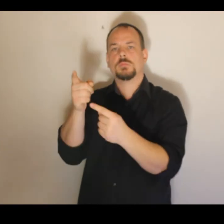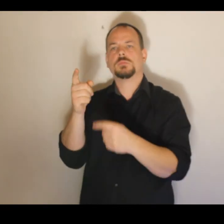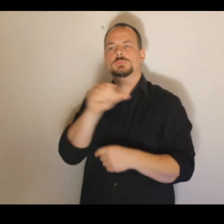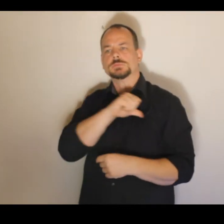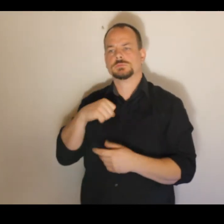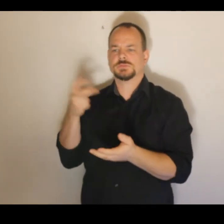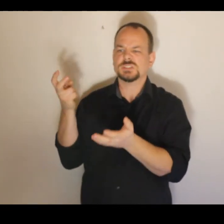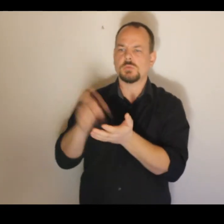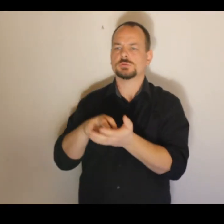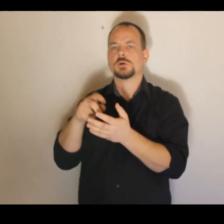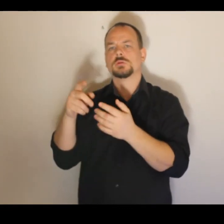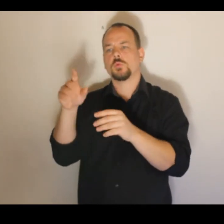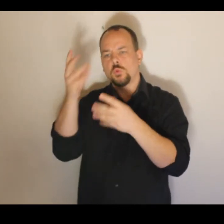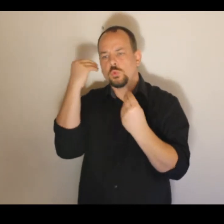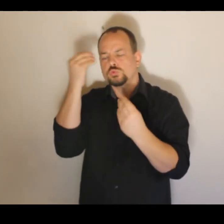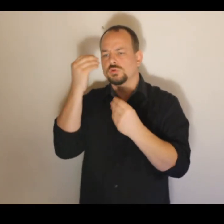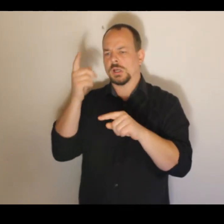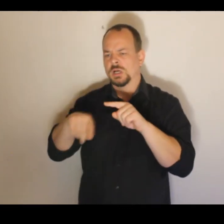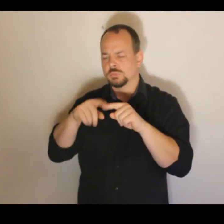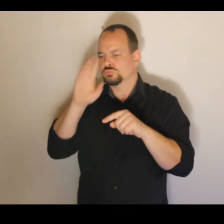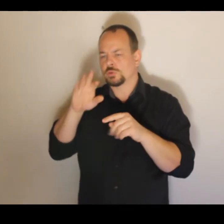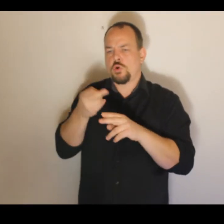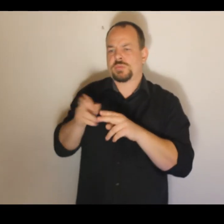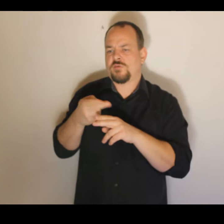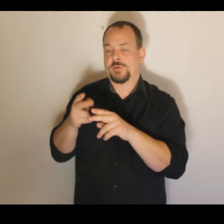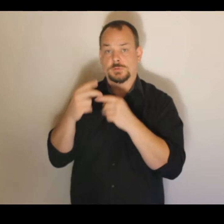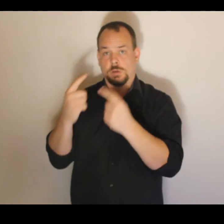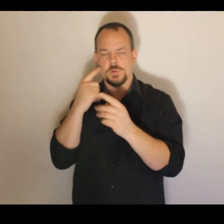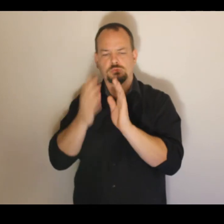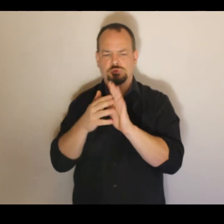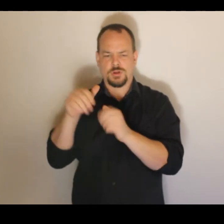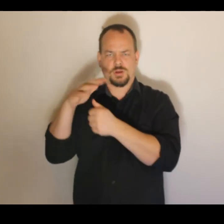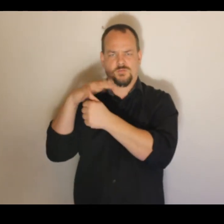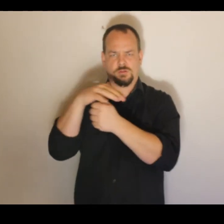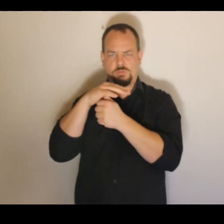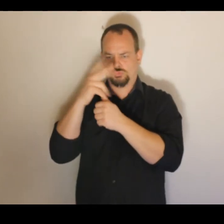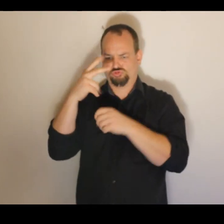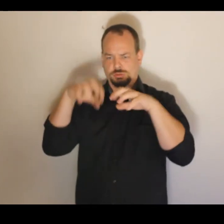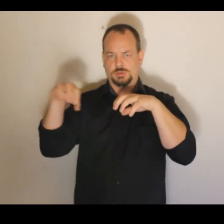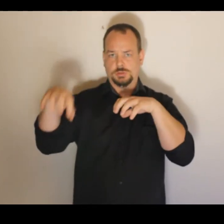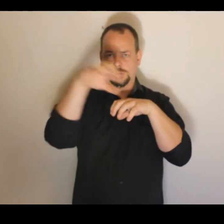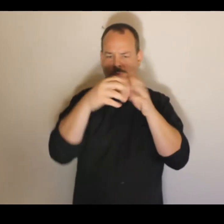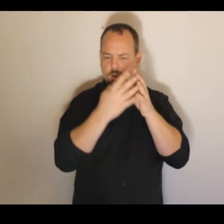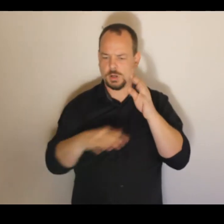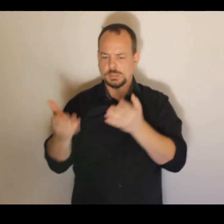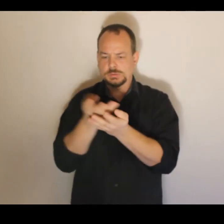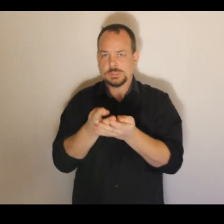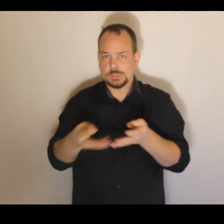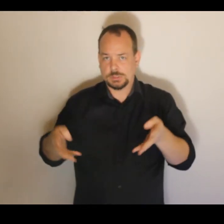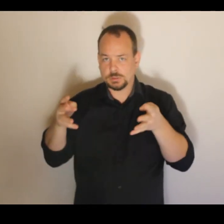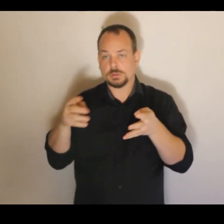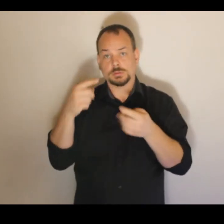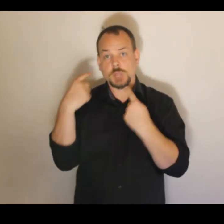sami. Tady to vidíte na spolupracujících třech letajících robotech typu kvadrokoptera, které se to